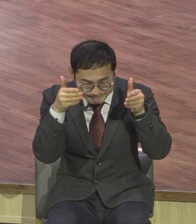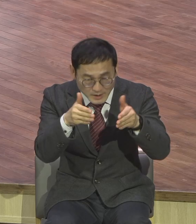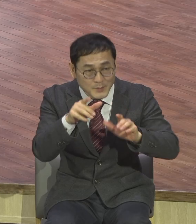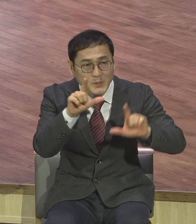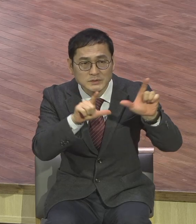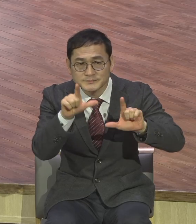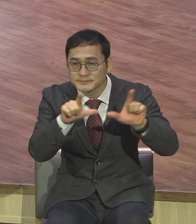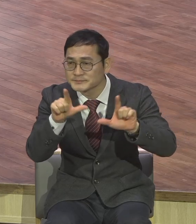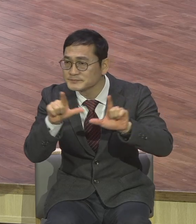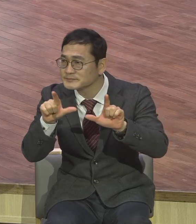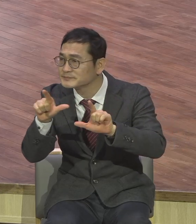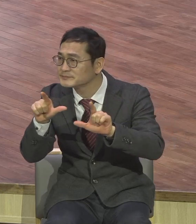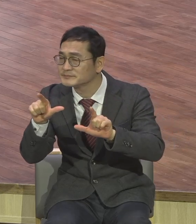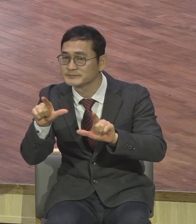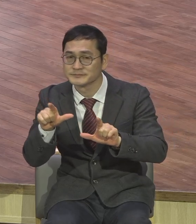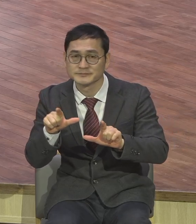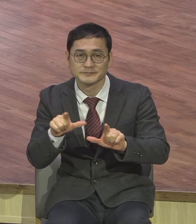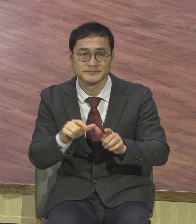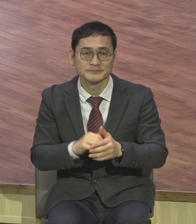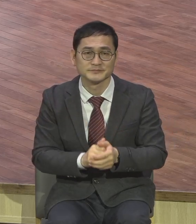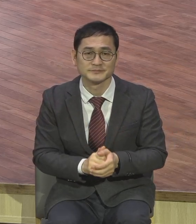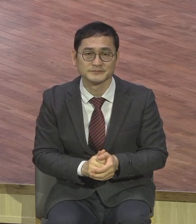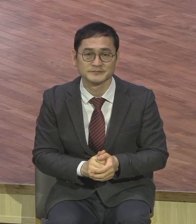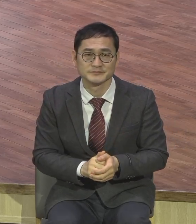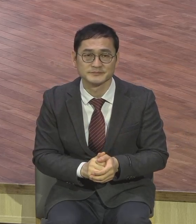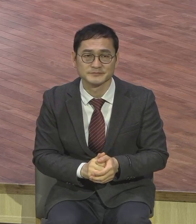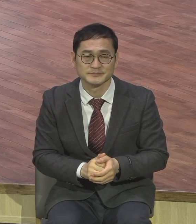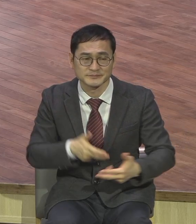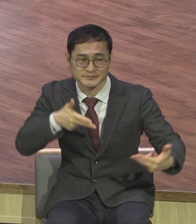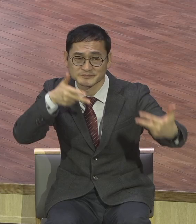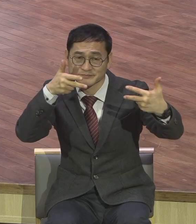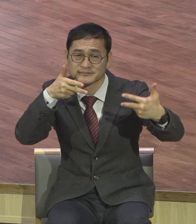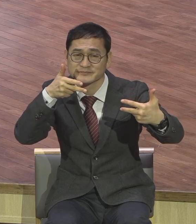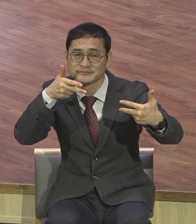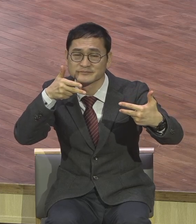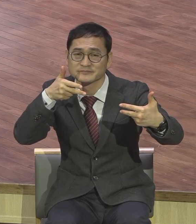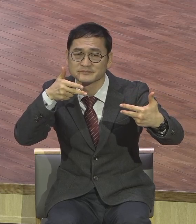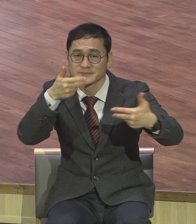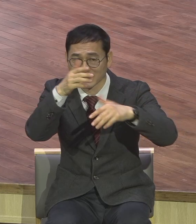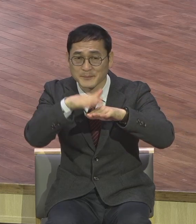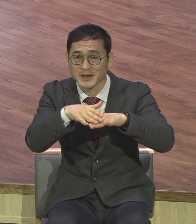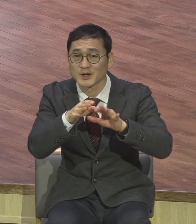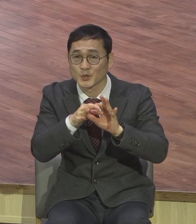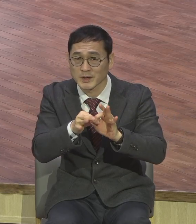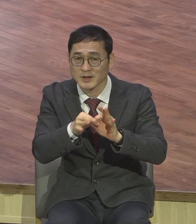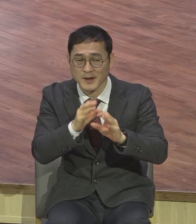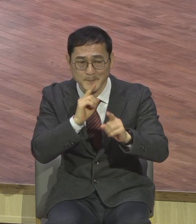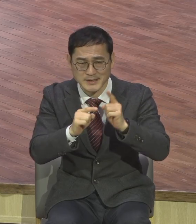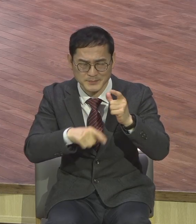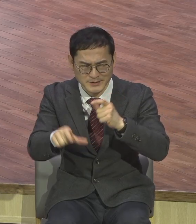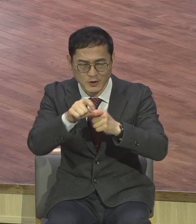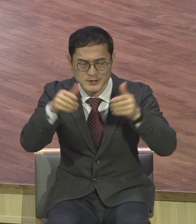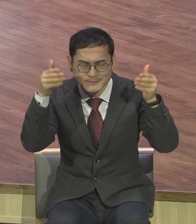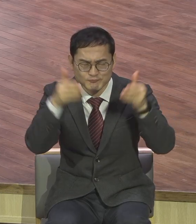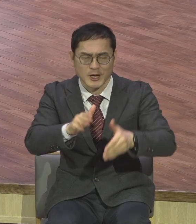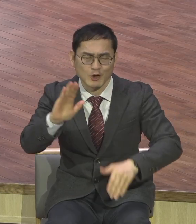또 줌 예배를 통해서 전보다 더 말씀에 집중하게 된다라고 하는 그런